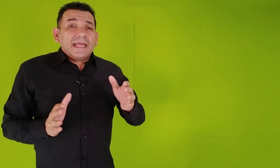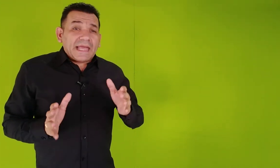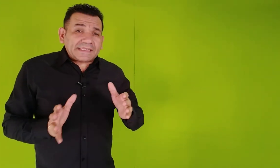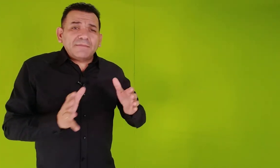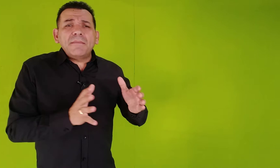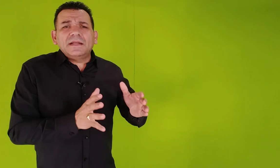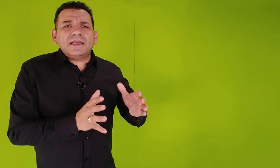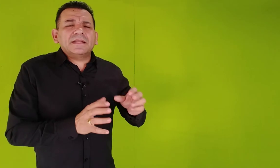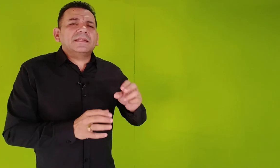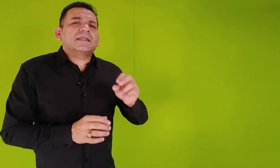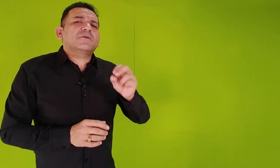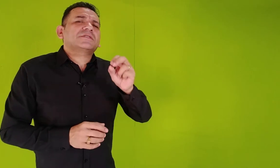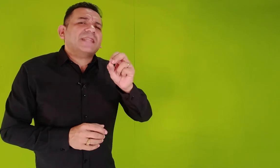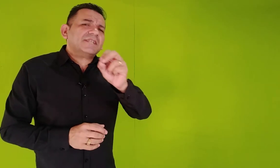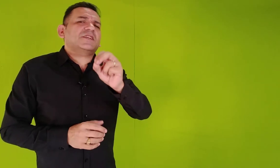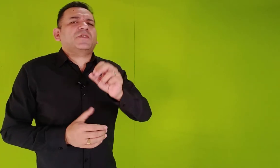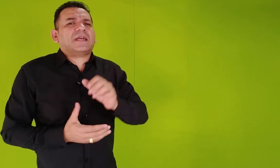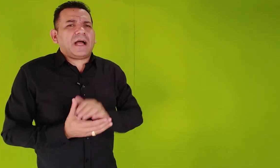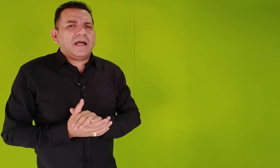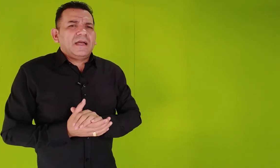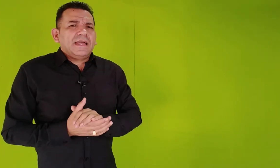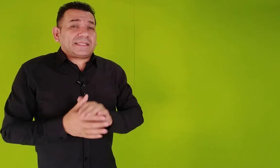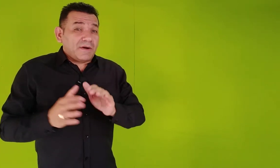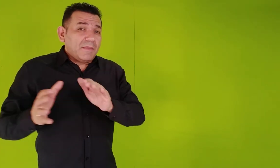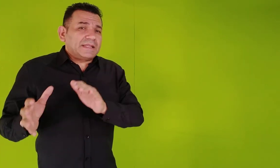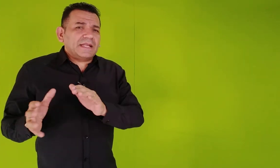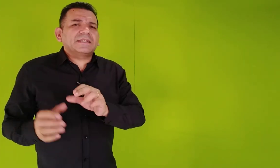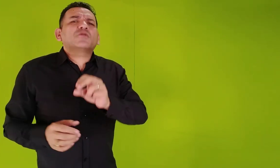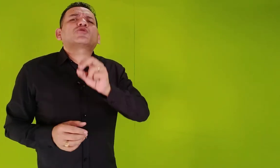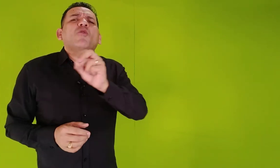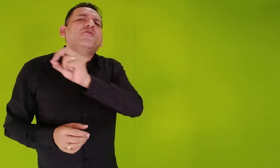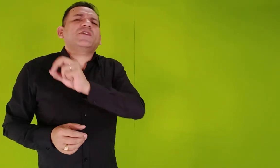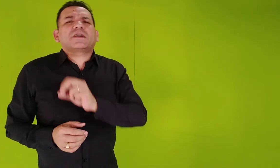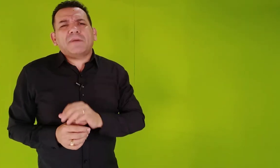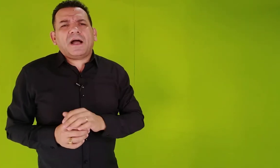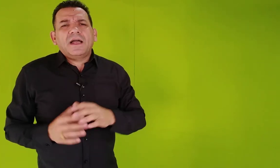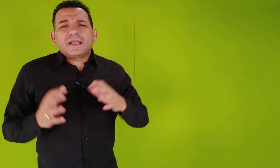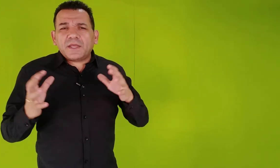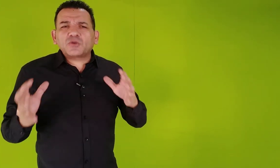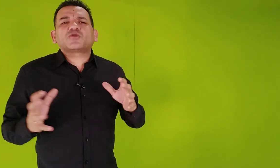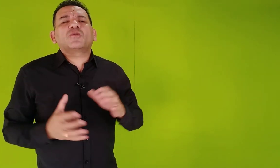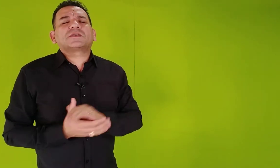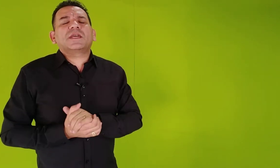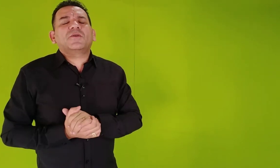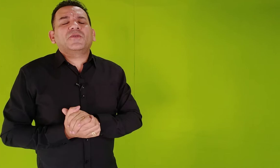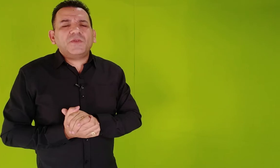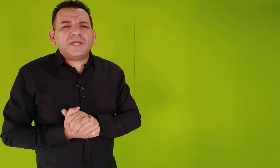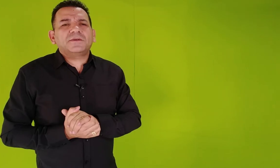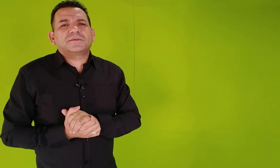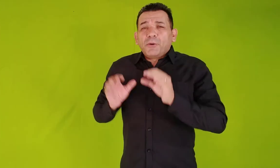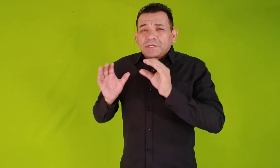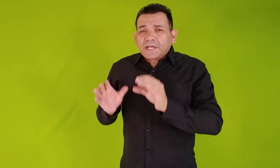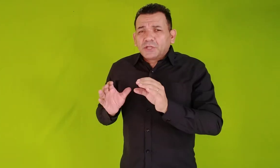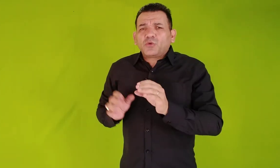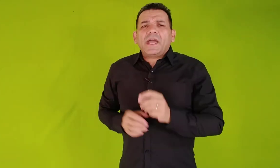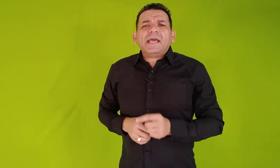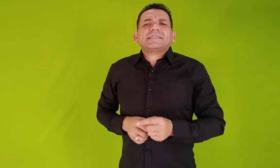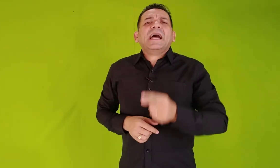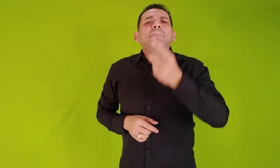Essa é uma maneira de Deus testificar, essa é uma maneira de Deus confirmar que eu sou seu filho. Portanto, essa é a